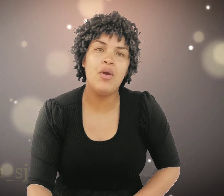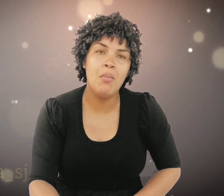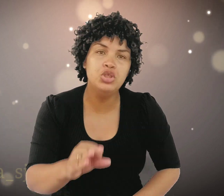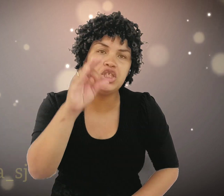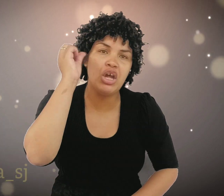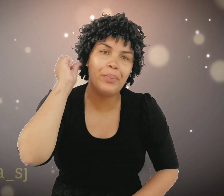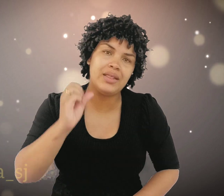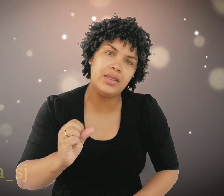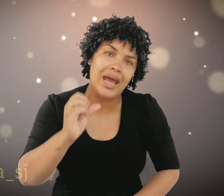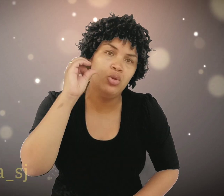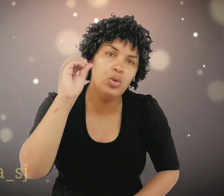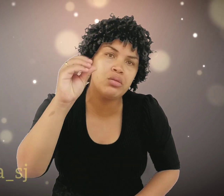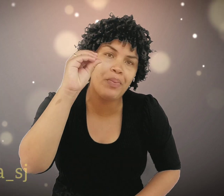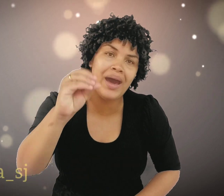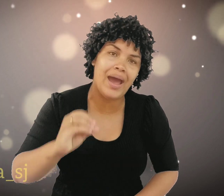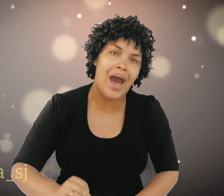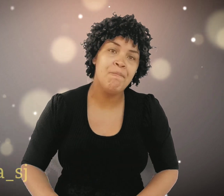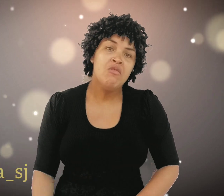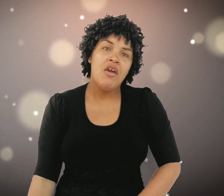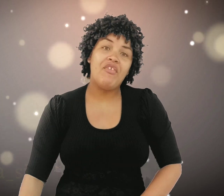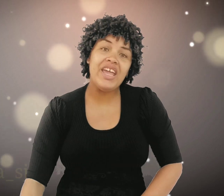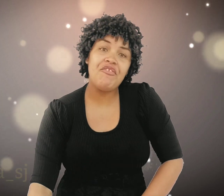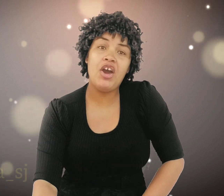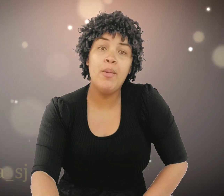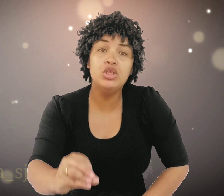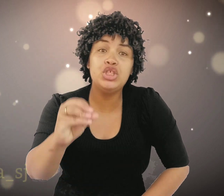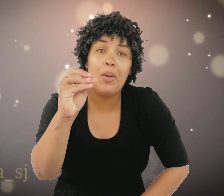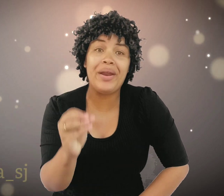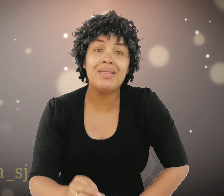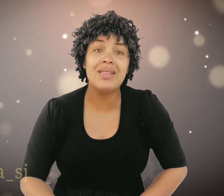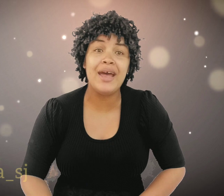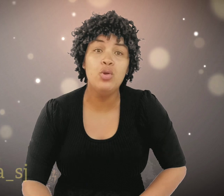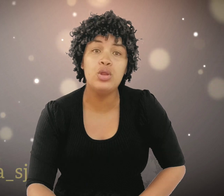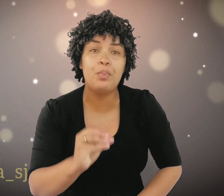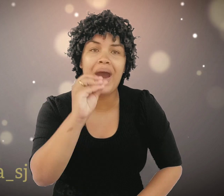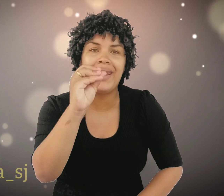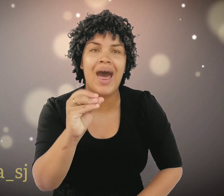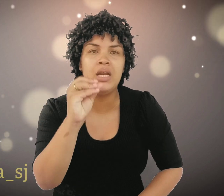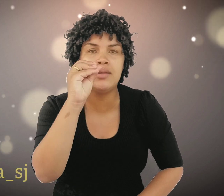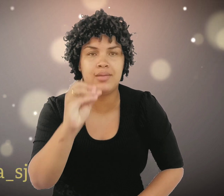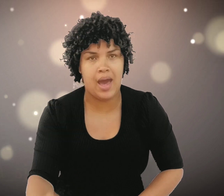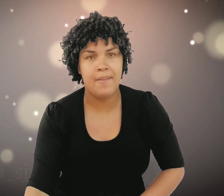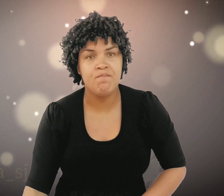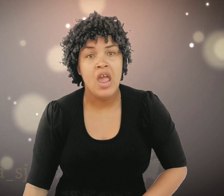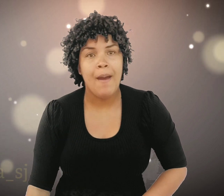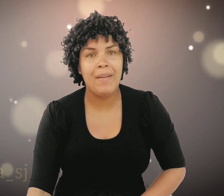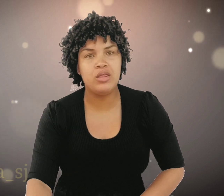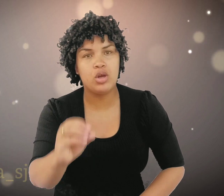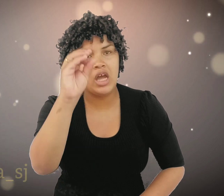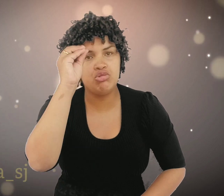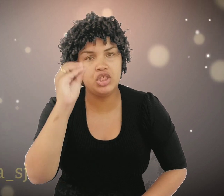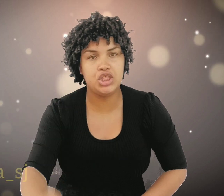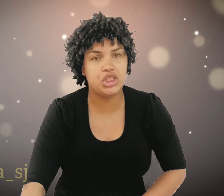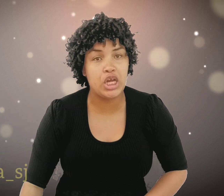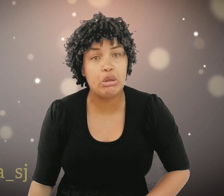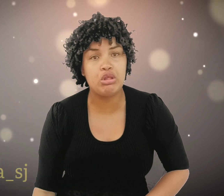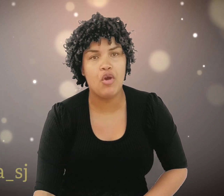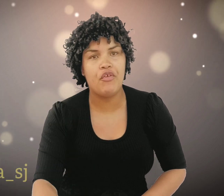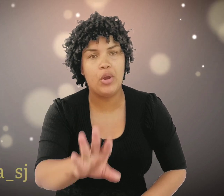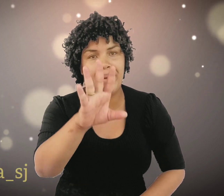uma multidão para tentar nos parar. Vai haver uma multidão para tentar nos paralisar. Mas eu quero te dizer que o Senhor falou para